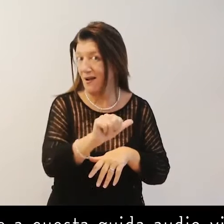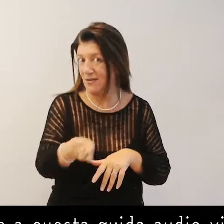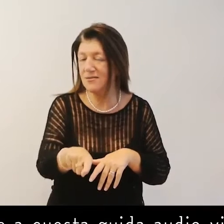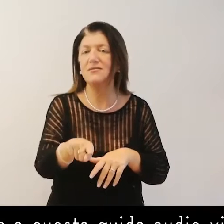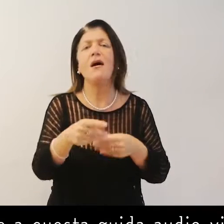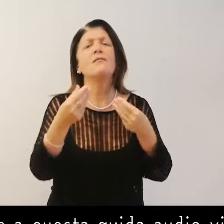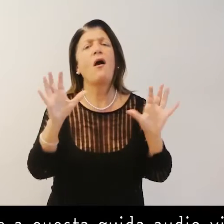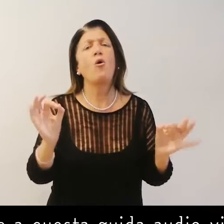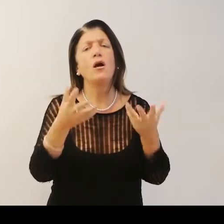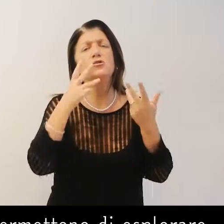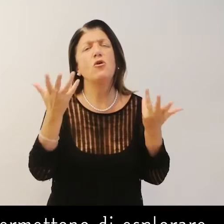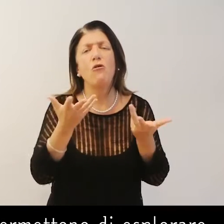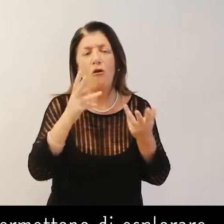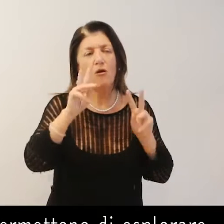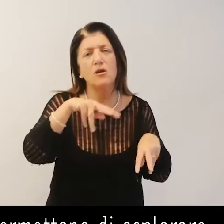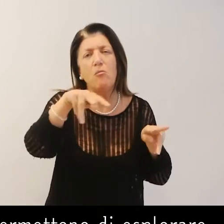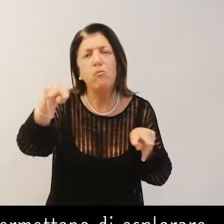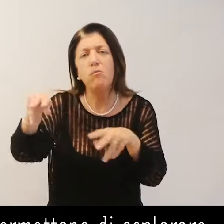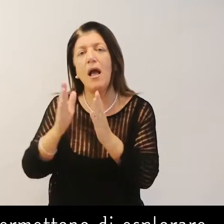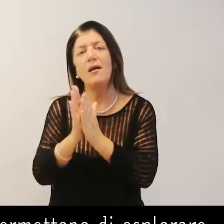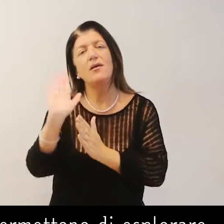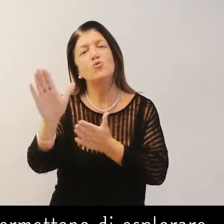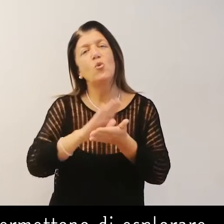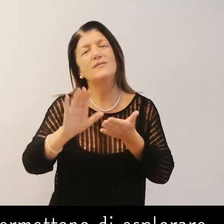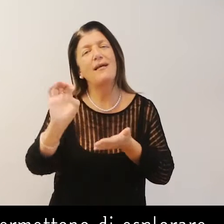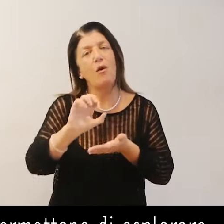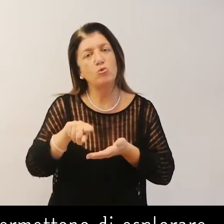italiana, permettono di esplorare la chiesa di Sant'Eustorgio.